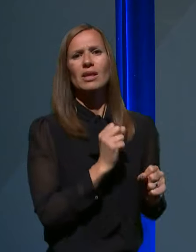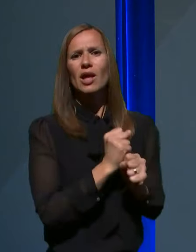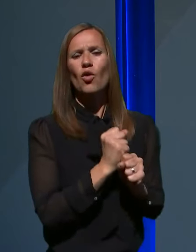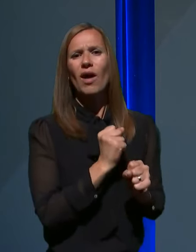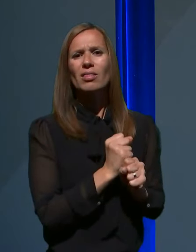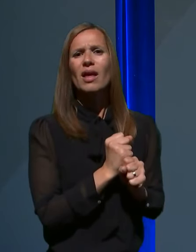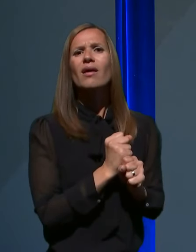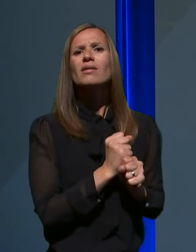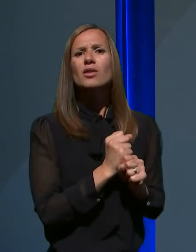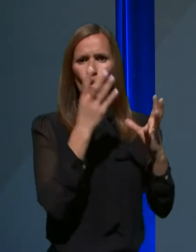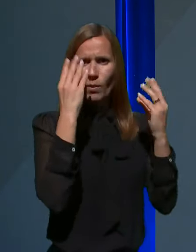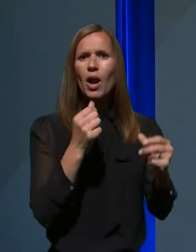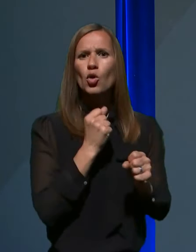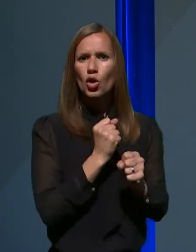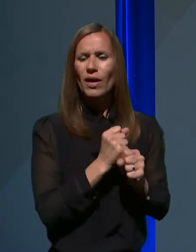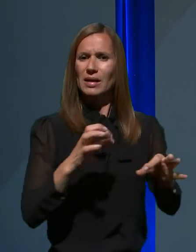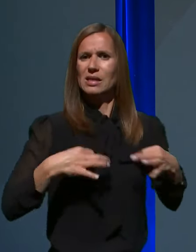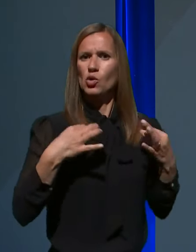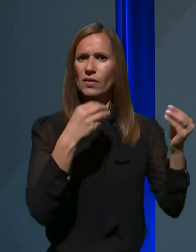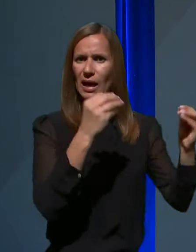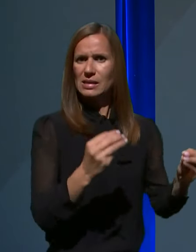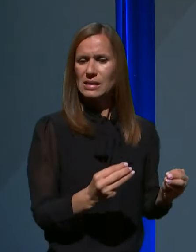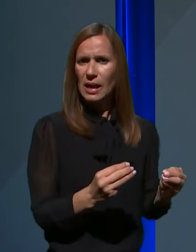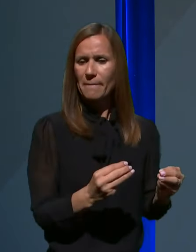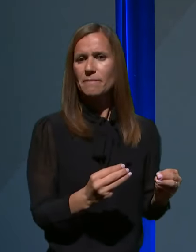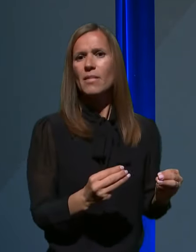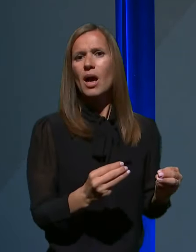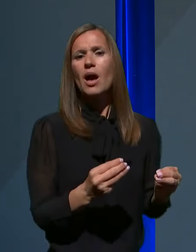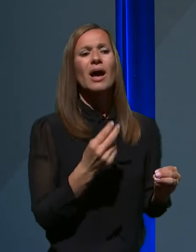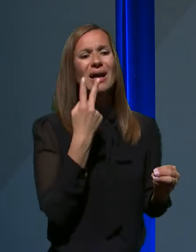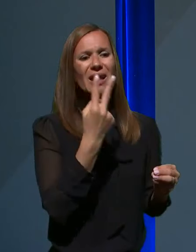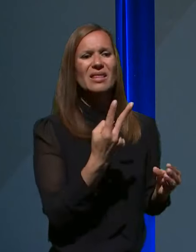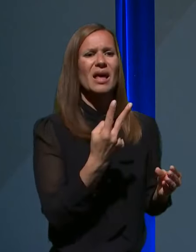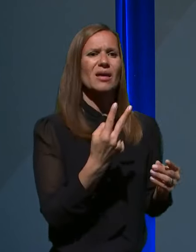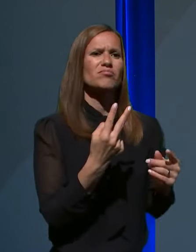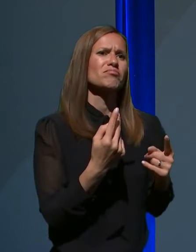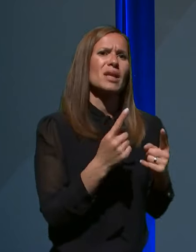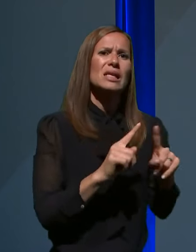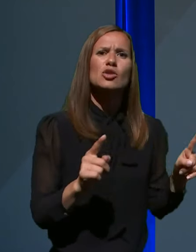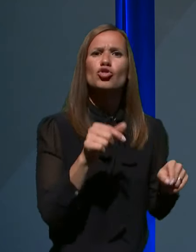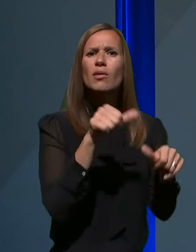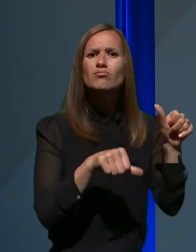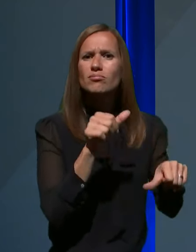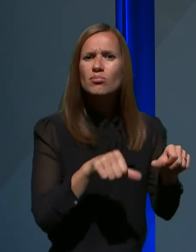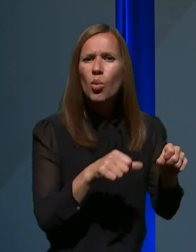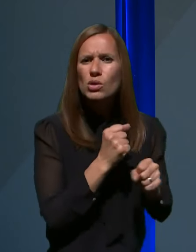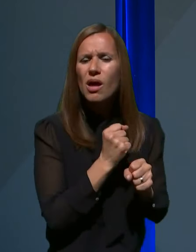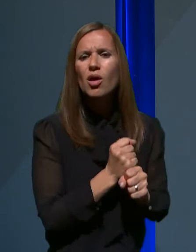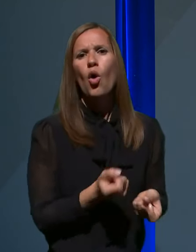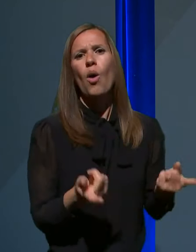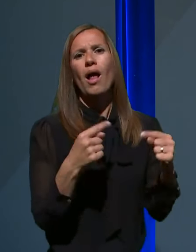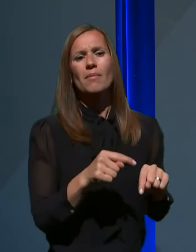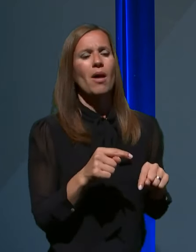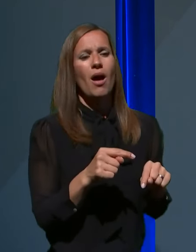normalno delovanje zdravstvenega sistema, kar se tiče elektivnih posegov in preusmerli vse aktivnosti